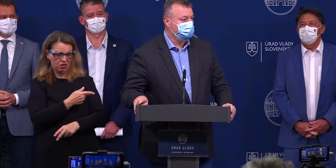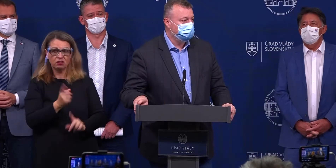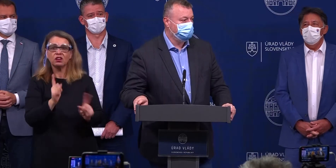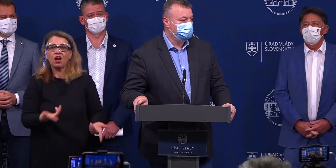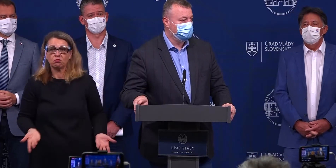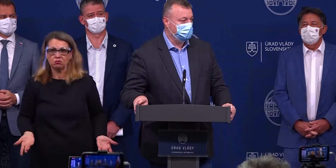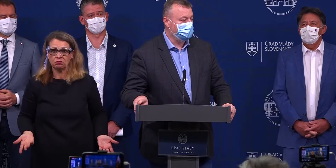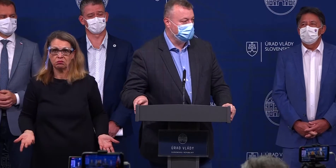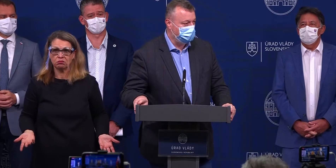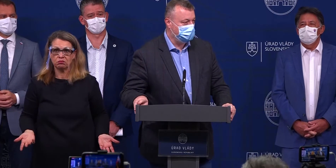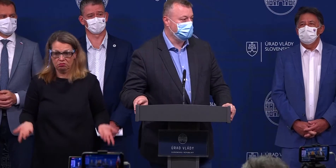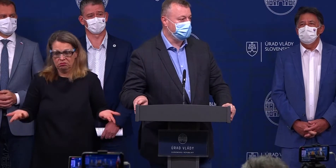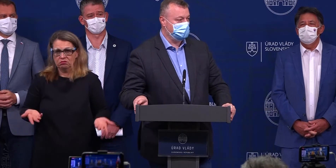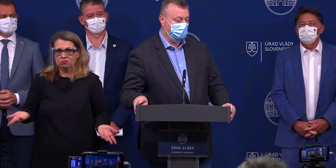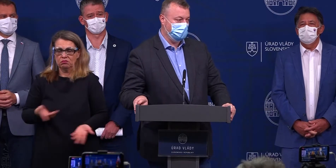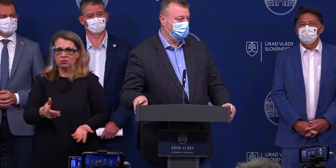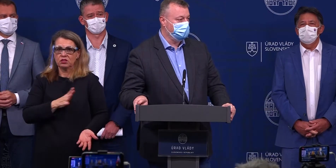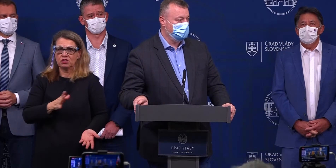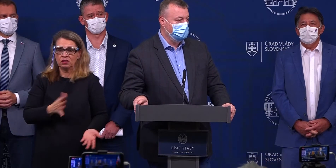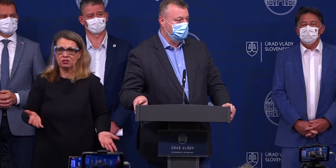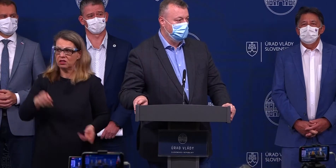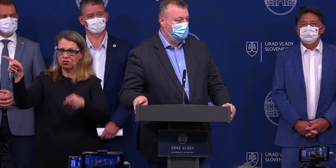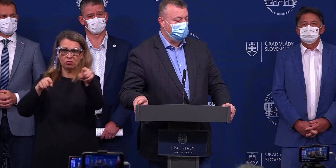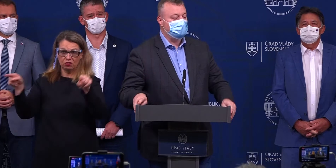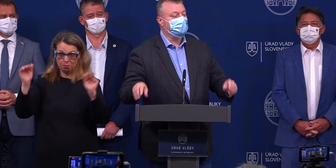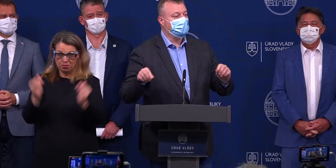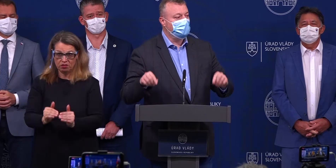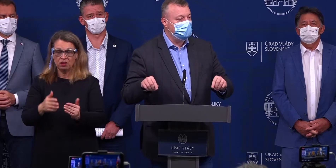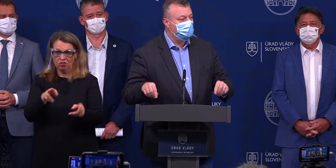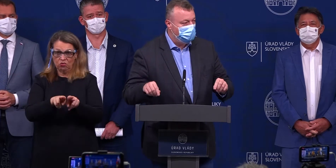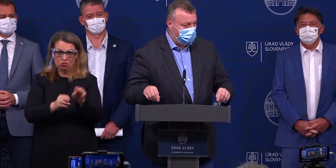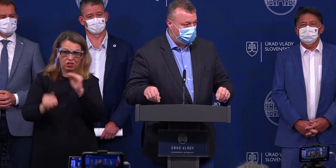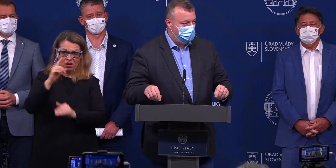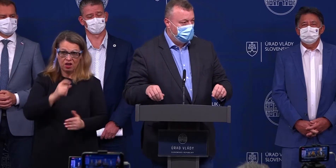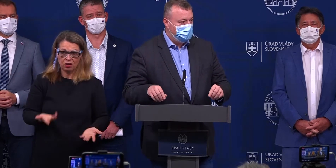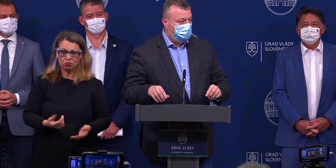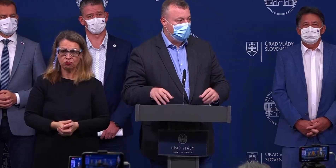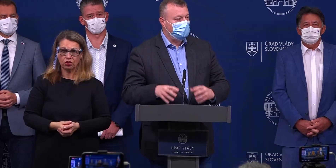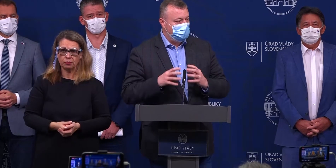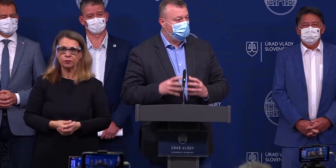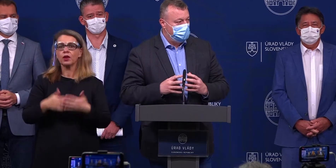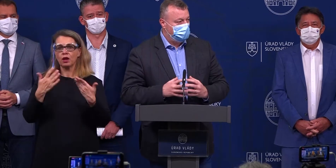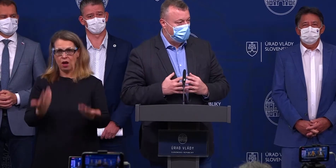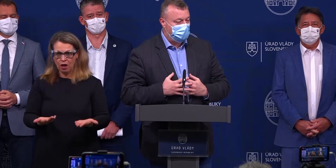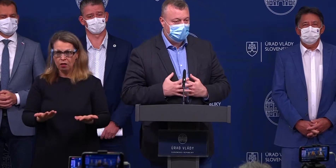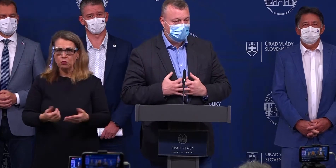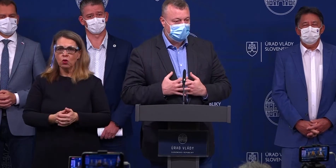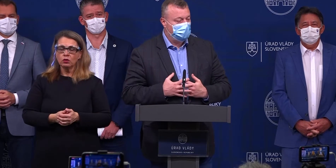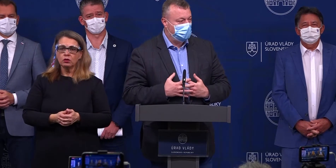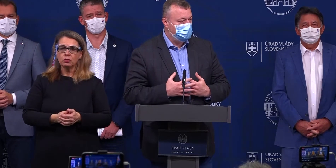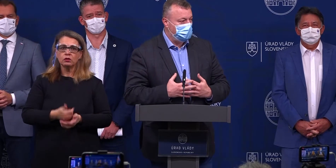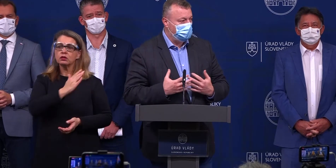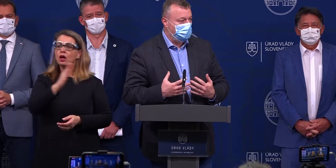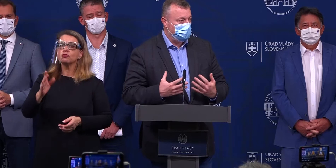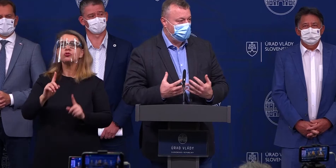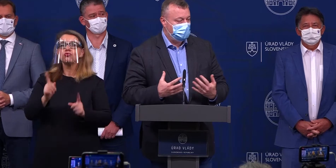centra, lebo tam je to riziko nákazy nižšie. Alebo sme mohli urobiť druhú vec, že to najnutnejšie, čo každý z nás